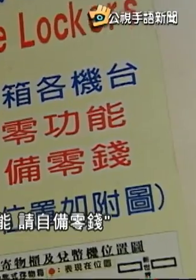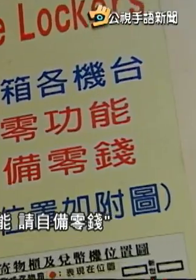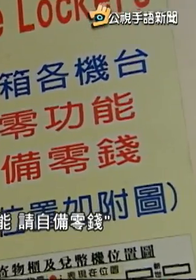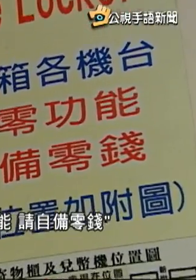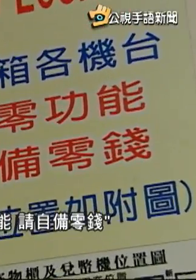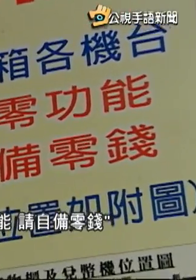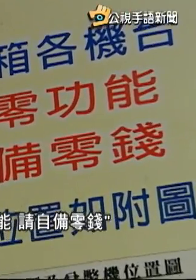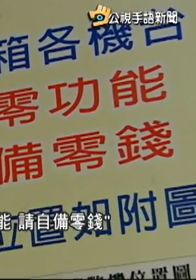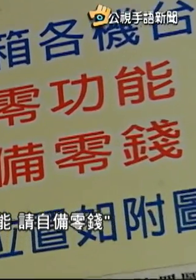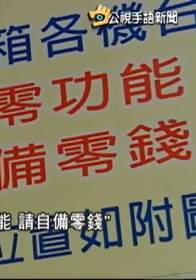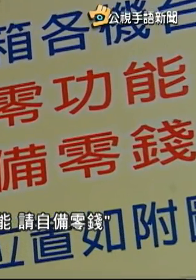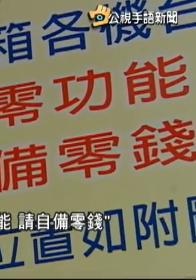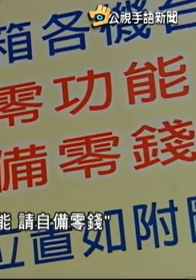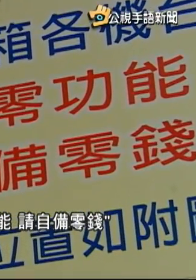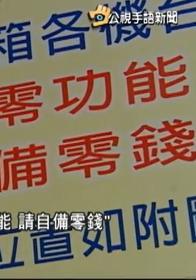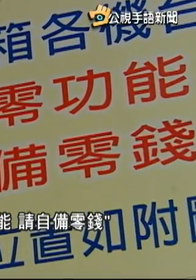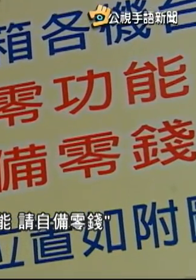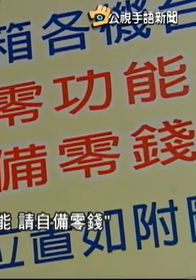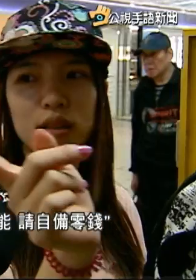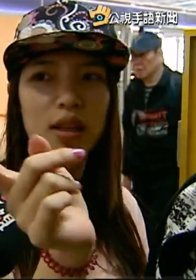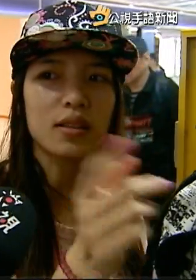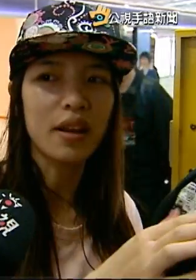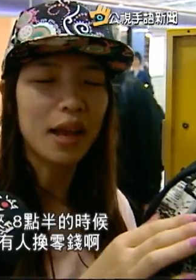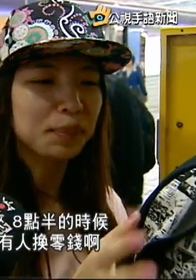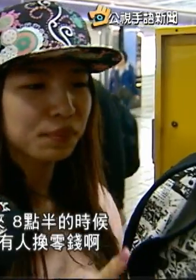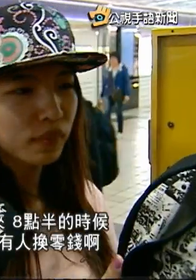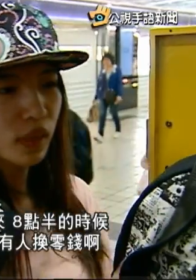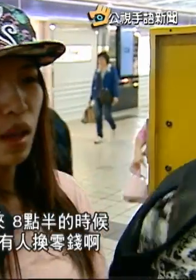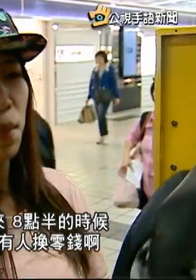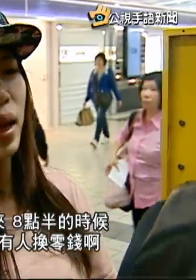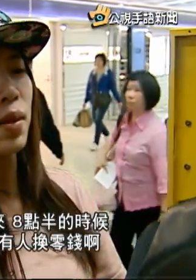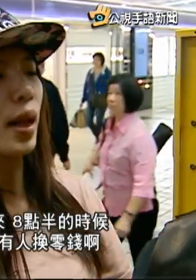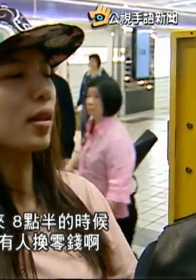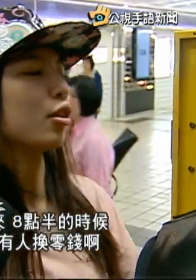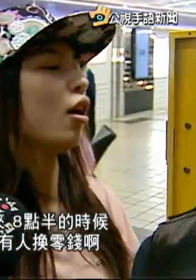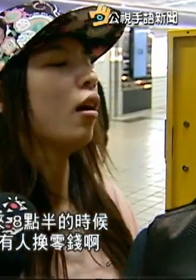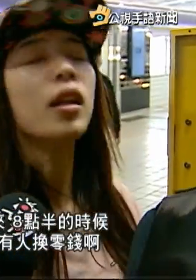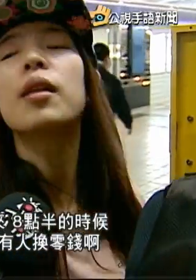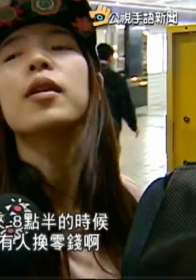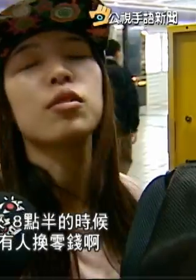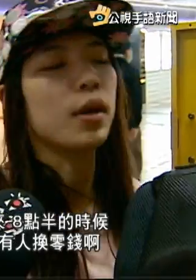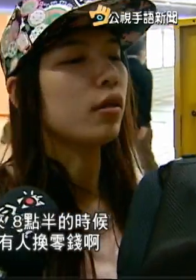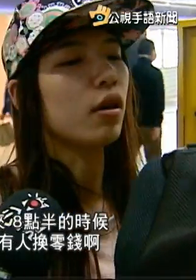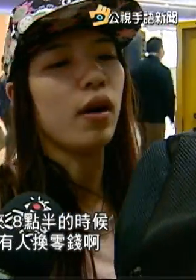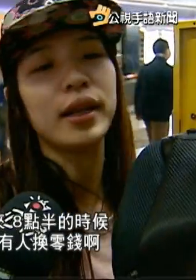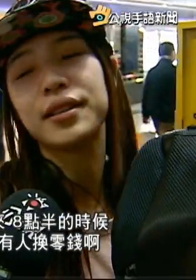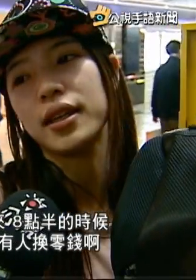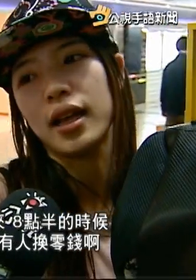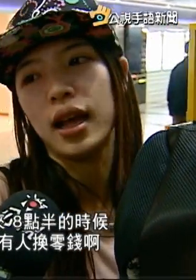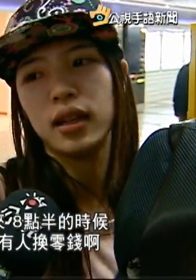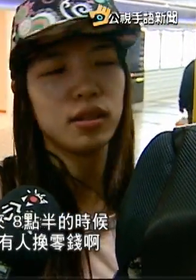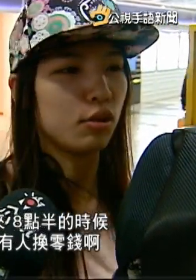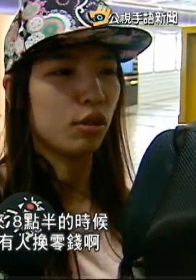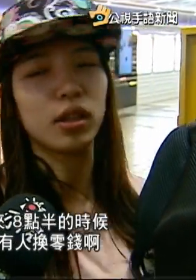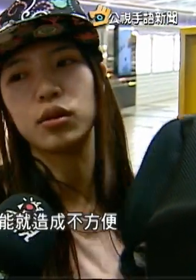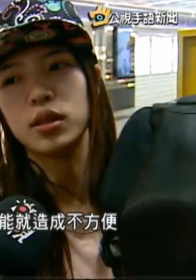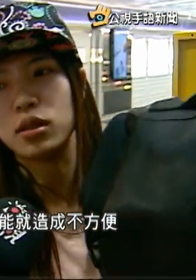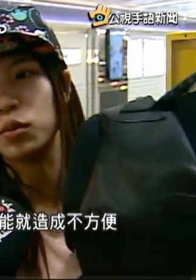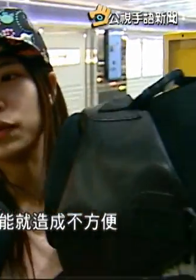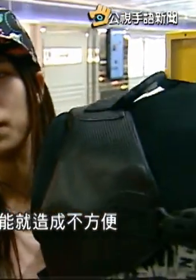找零功能请自备零钱早上很早来八点半的时候那边就没有人换零钱那这有可能我叫做不方